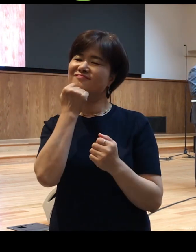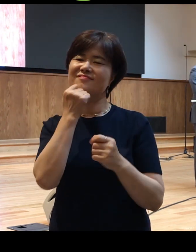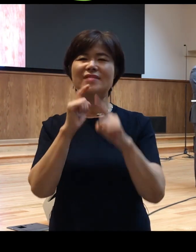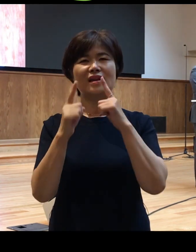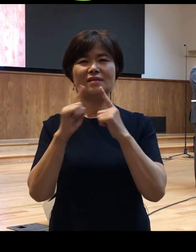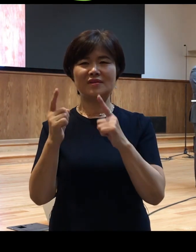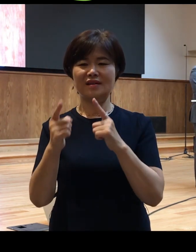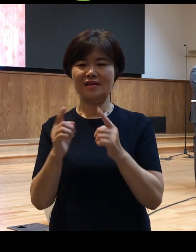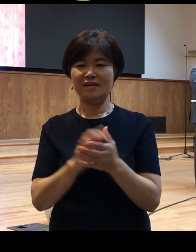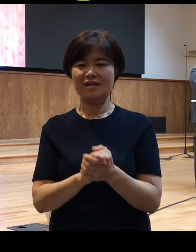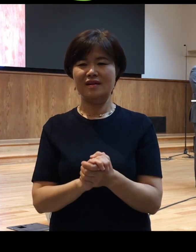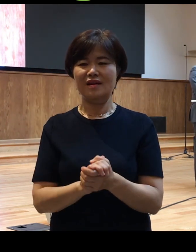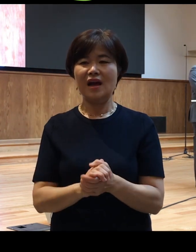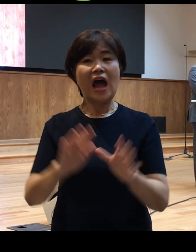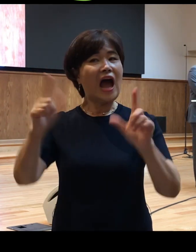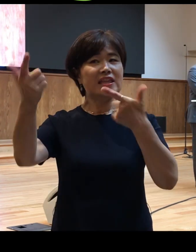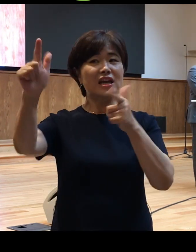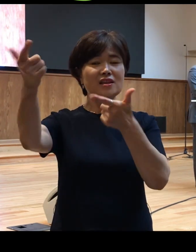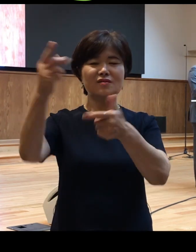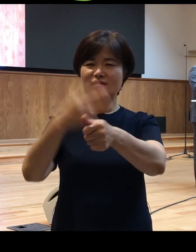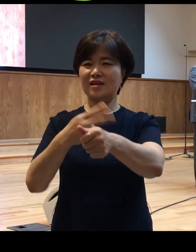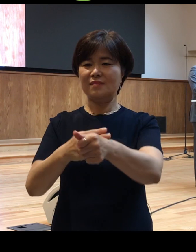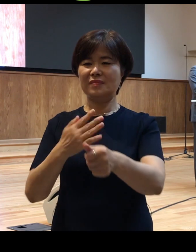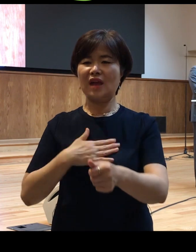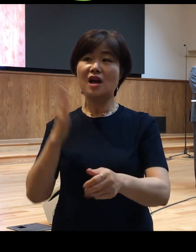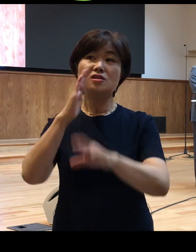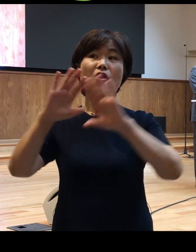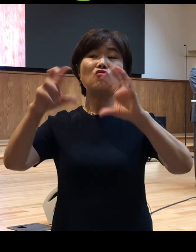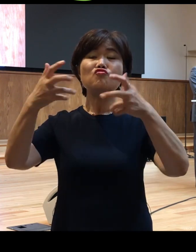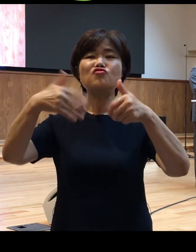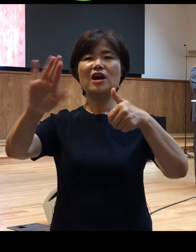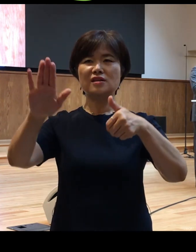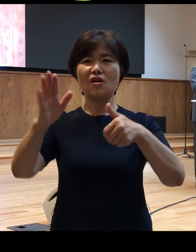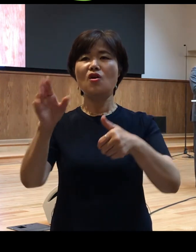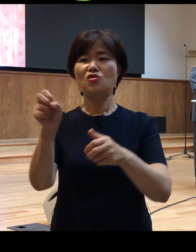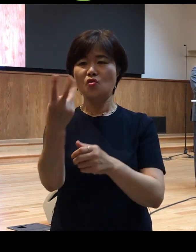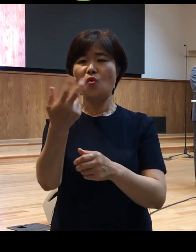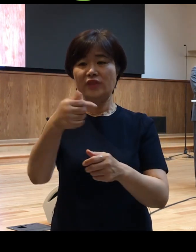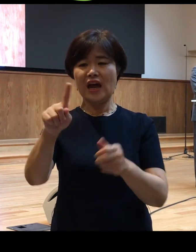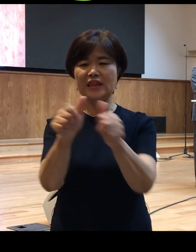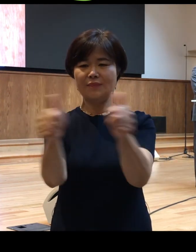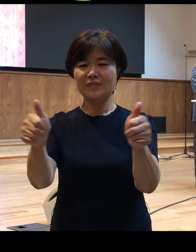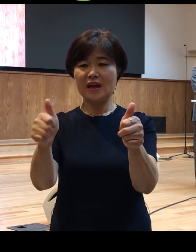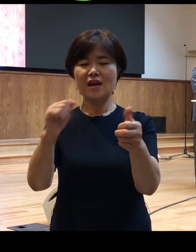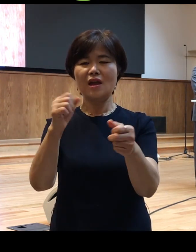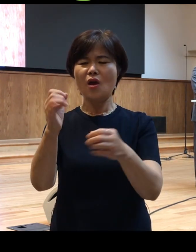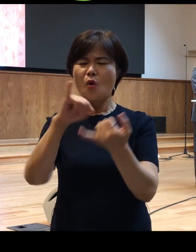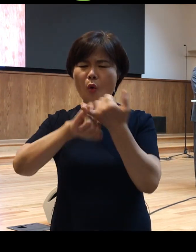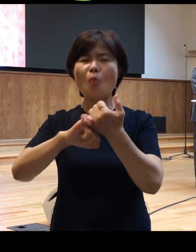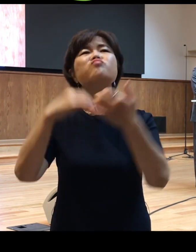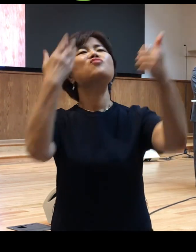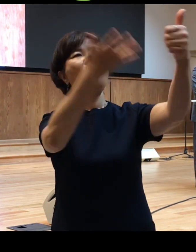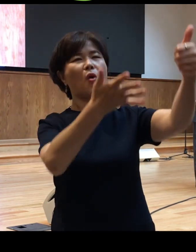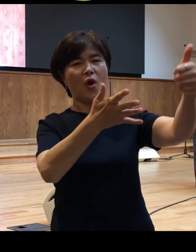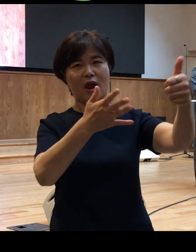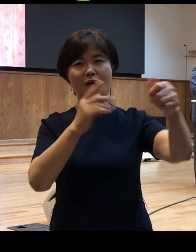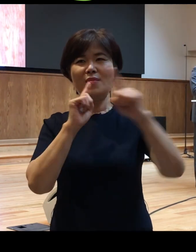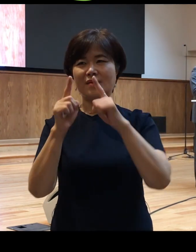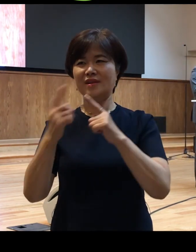이야기합니다 아니에요 선생님 내가 천국 가서 요나한테 꼭 물어볼 거예요 그랬더니 선생님이 장난기가